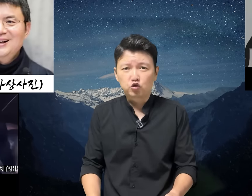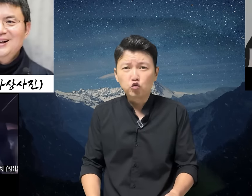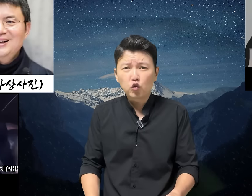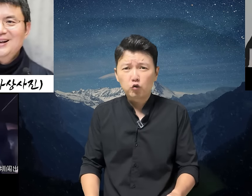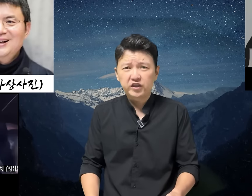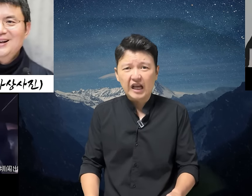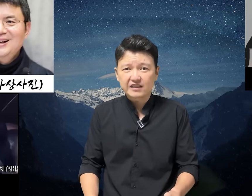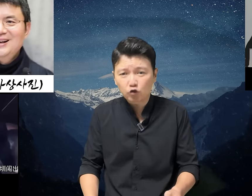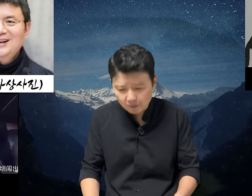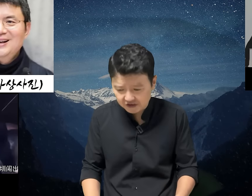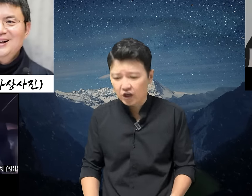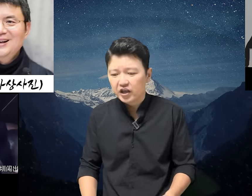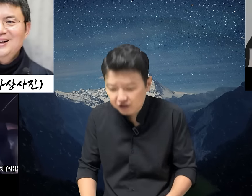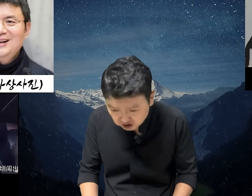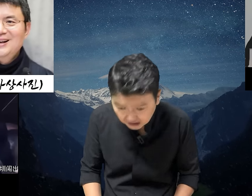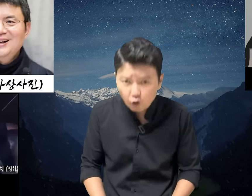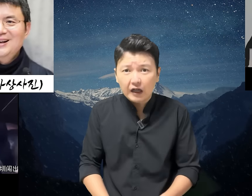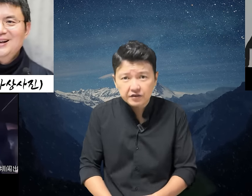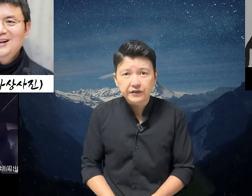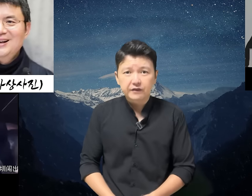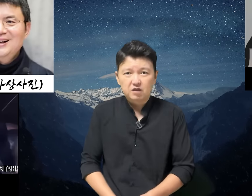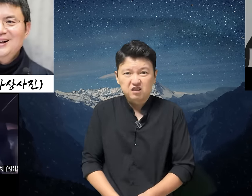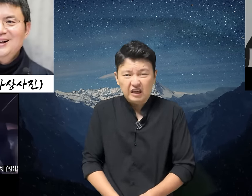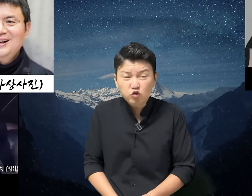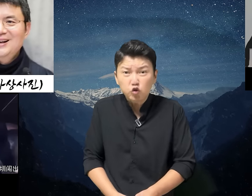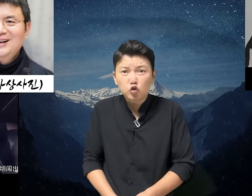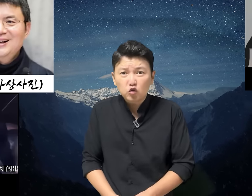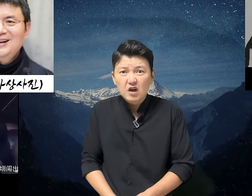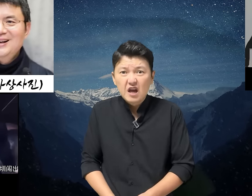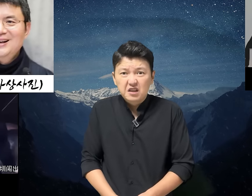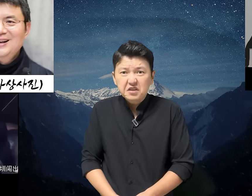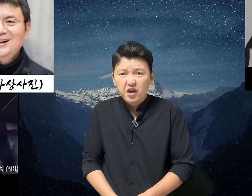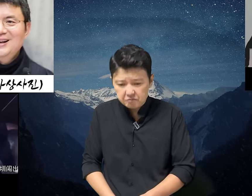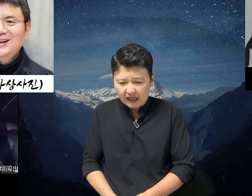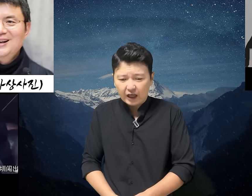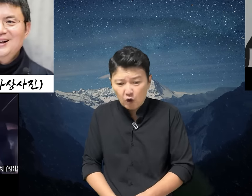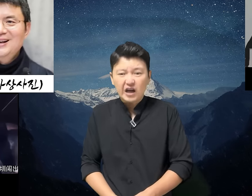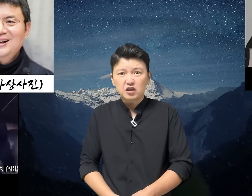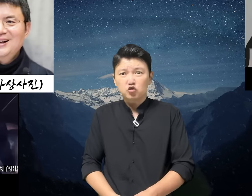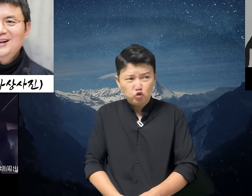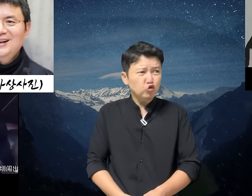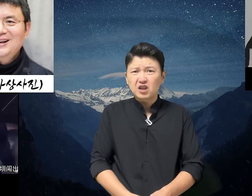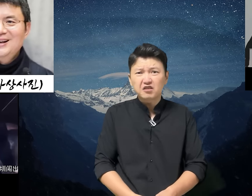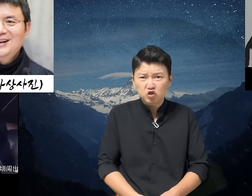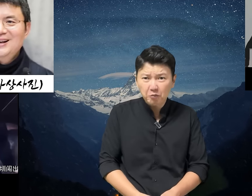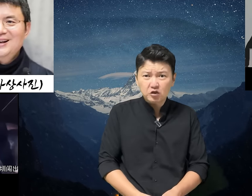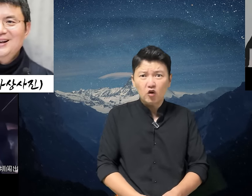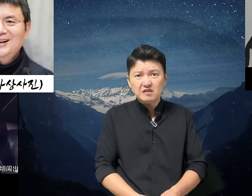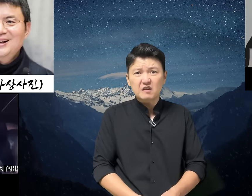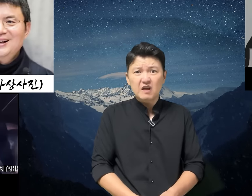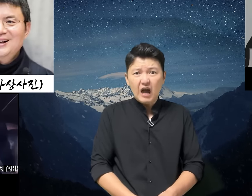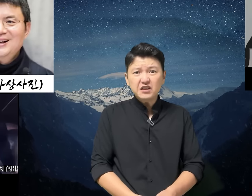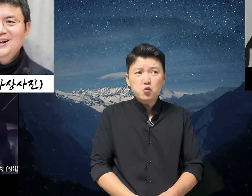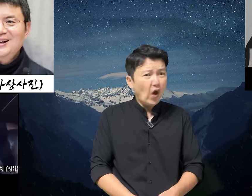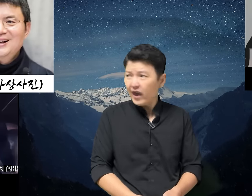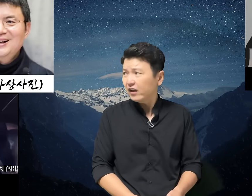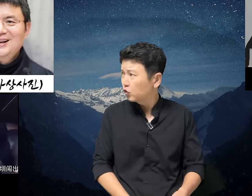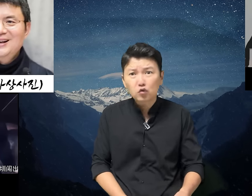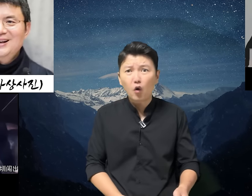중고호의 사장놈한테 일렀다고 하는데 그러다 누구? 그 염라대왕 같은 뚜청 그놈이 또 왔어? 아니 왜 또?